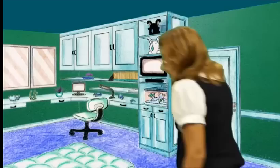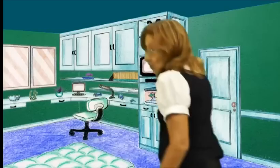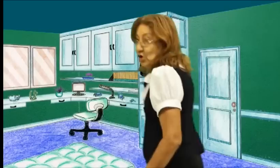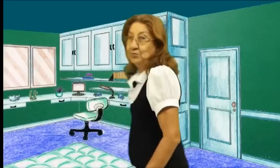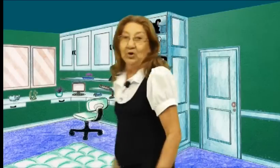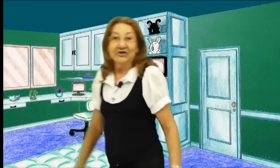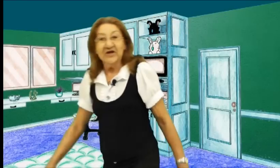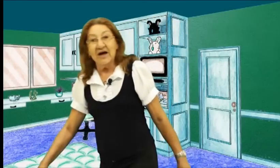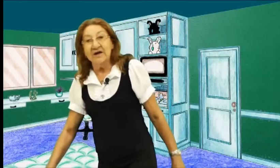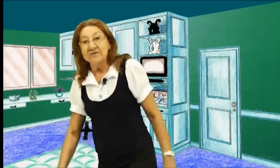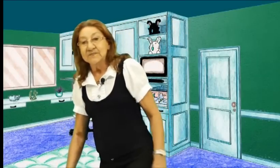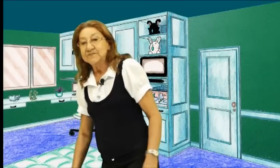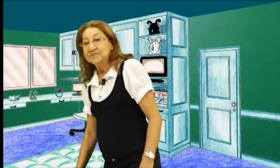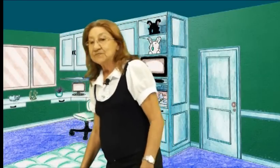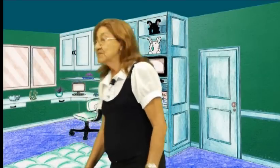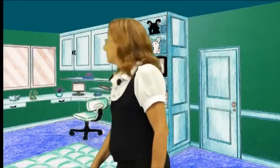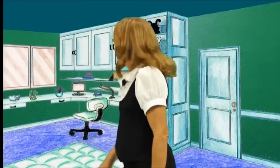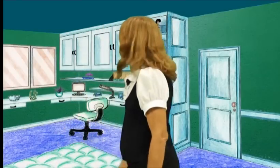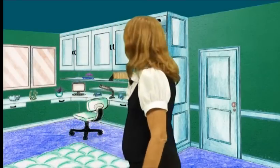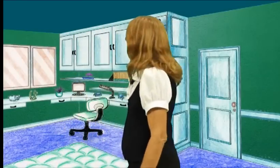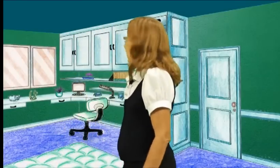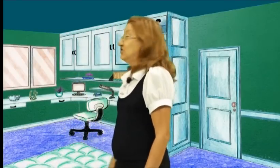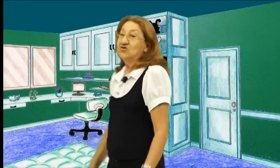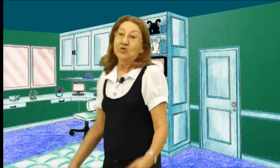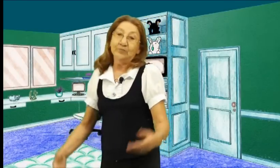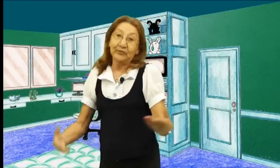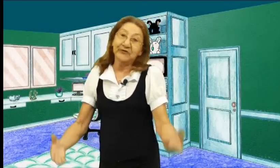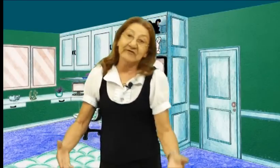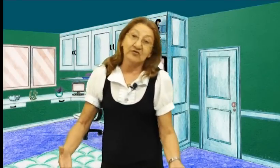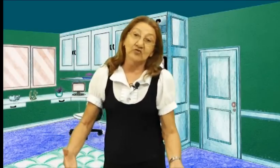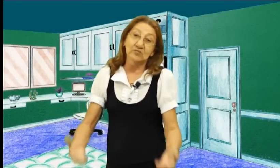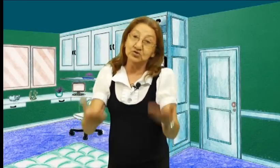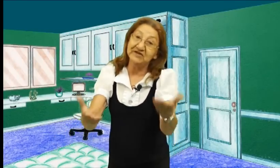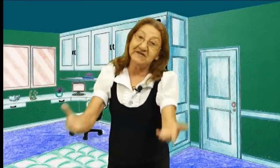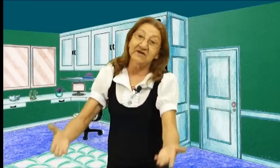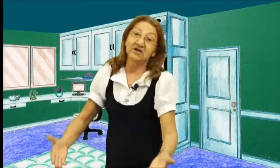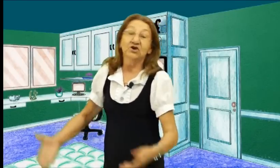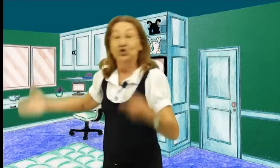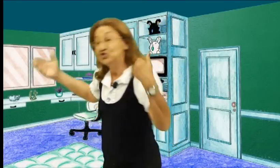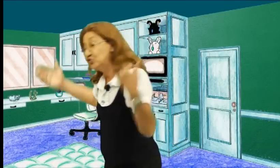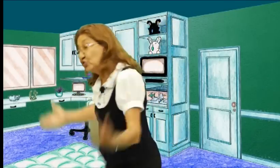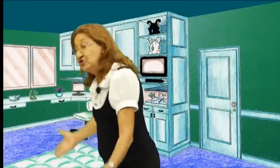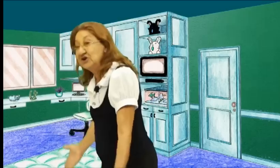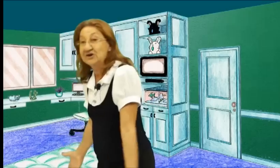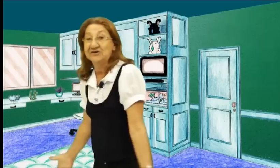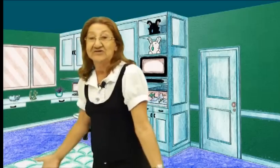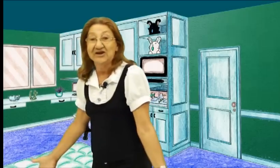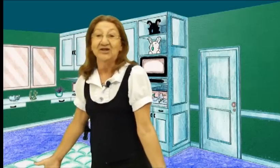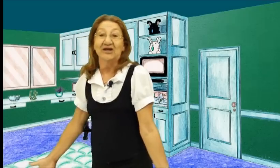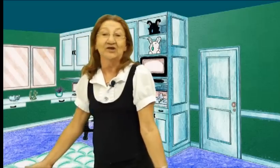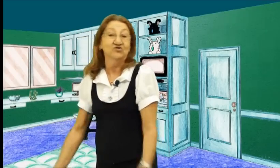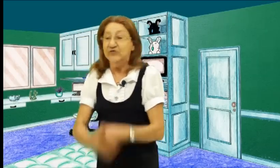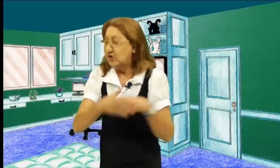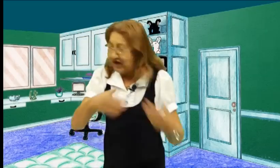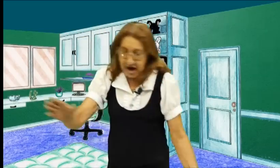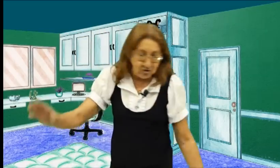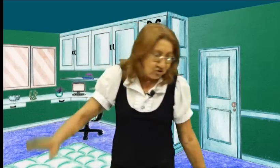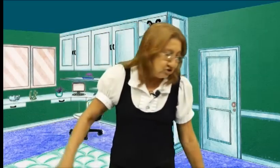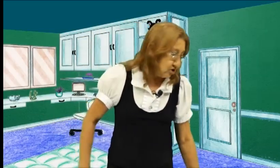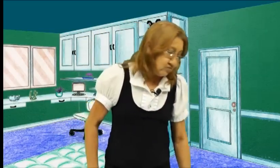Oi, boa tarde! Editor, por favor, muda isso aqui Que hoje eu estou indignado Eu não vou dar aula hoje não